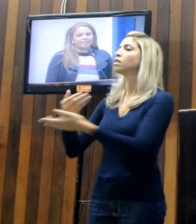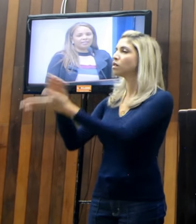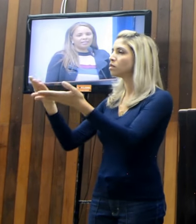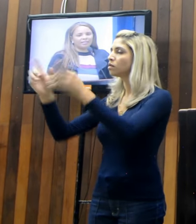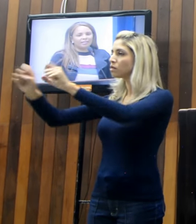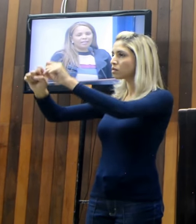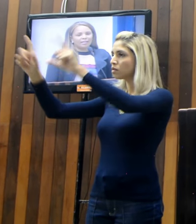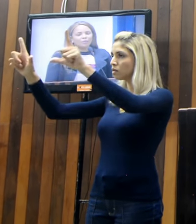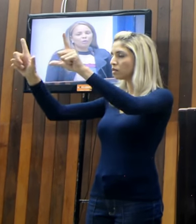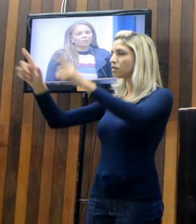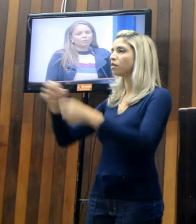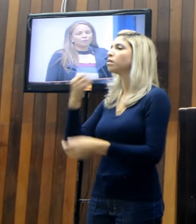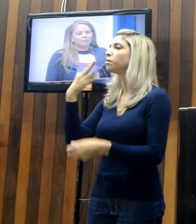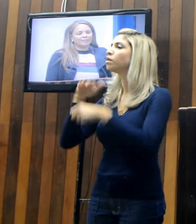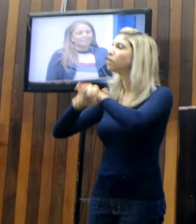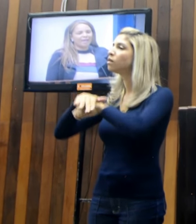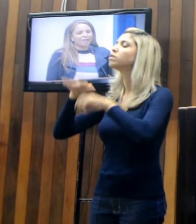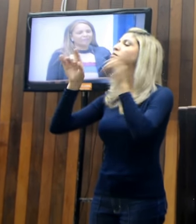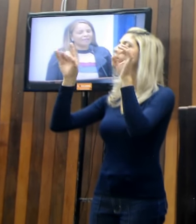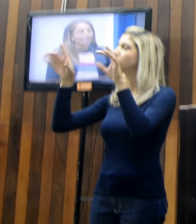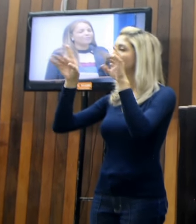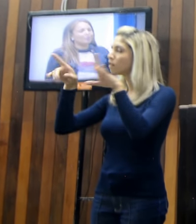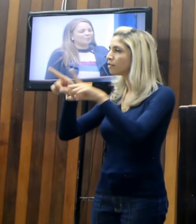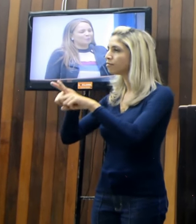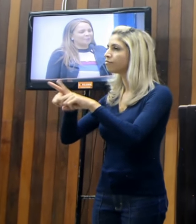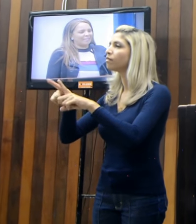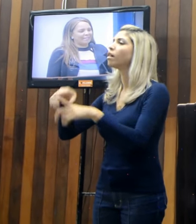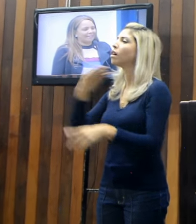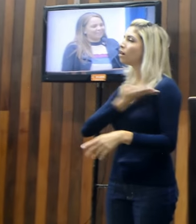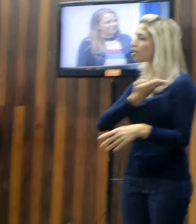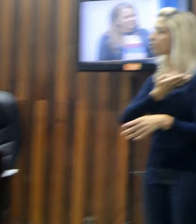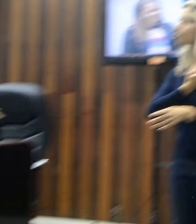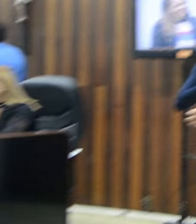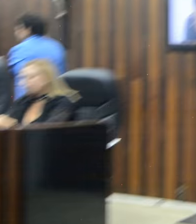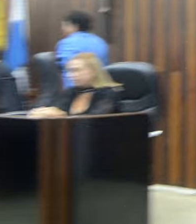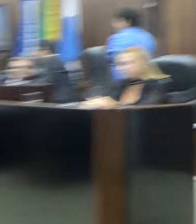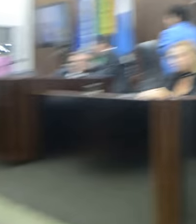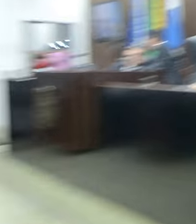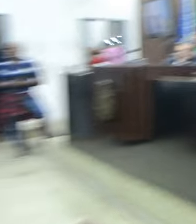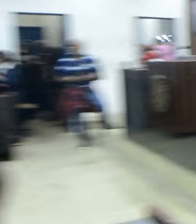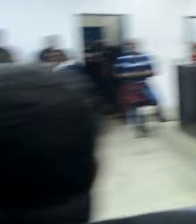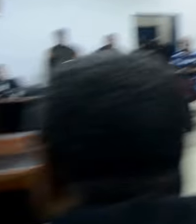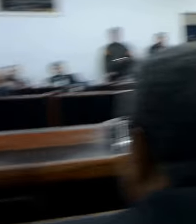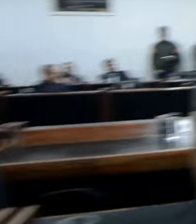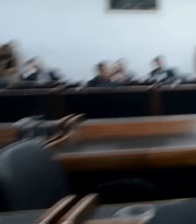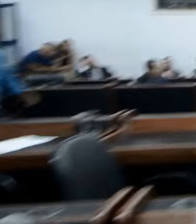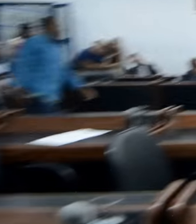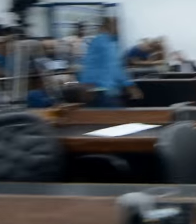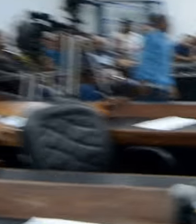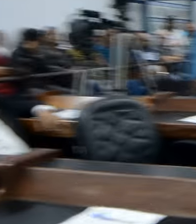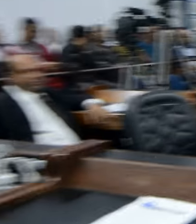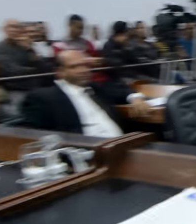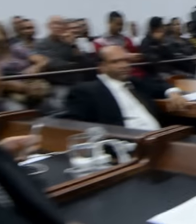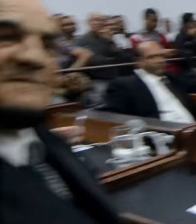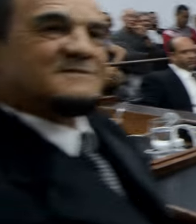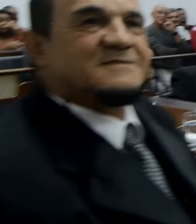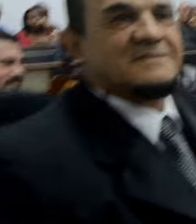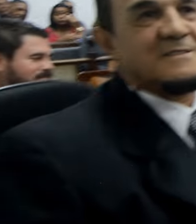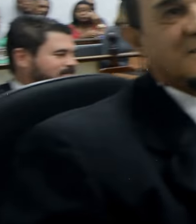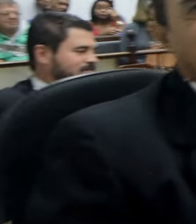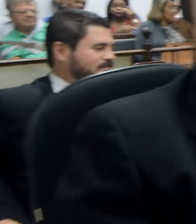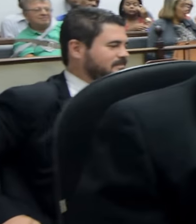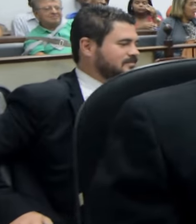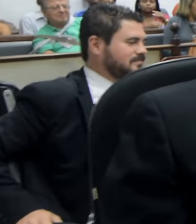assistem e uma boa noite especial, meu amigo Nenel, seja bem-vindo Nenel, essa casa que